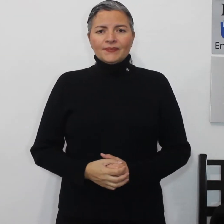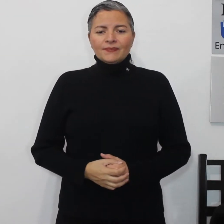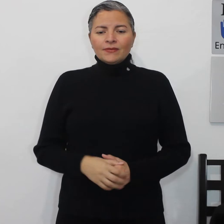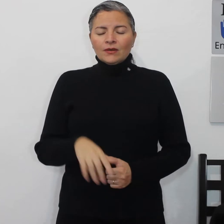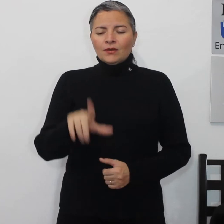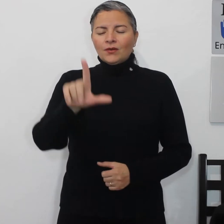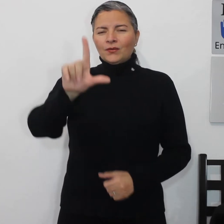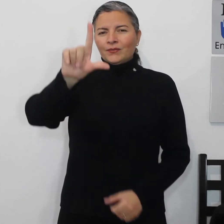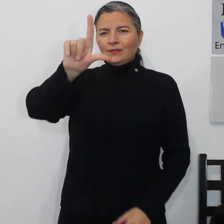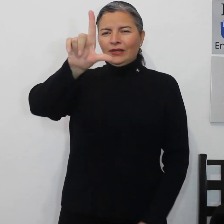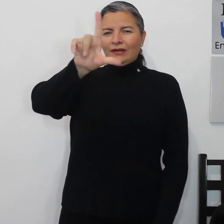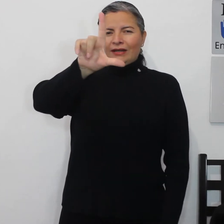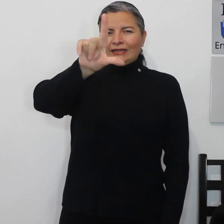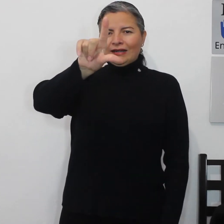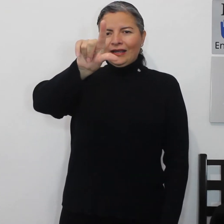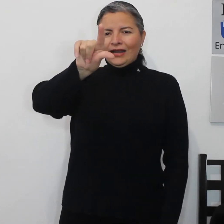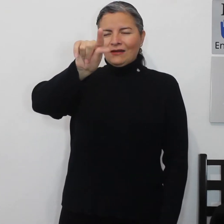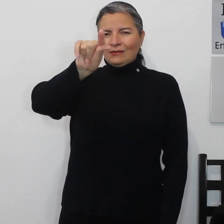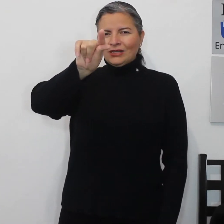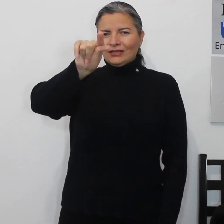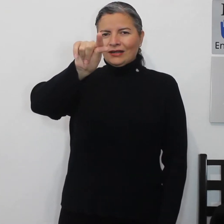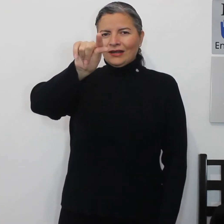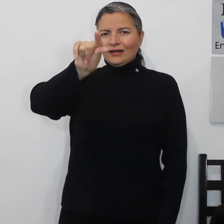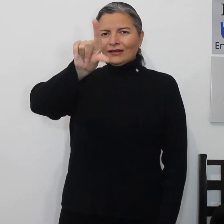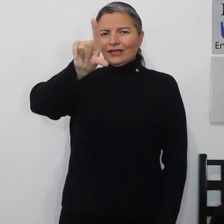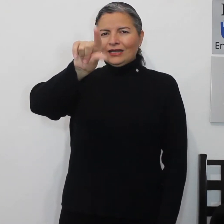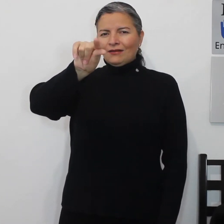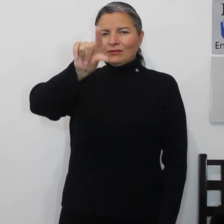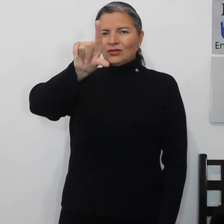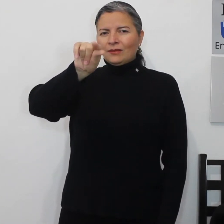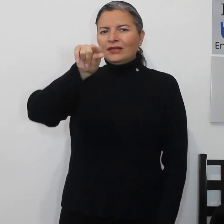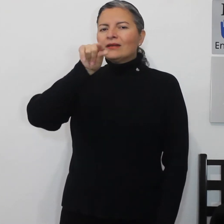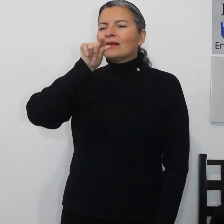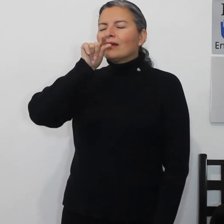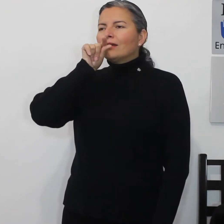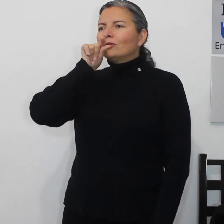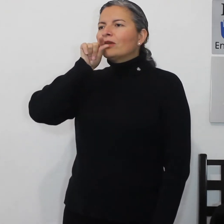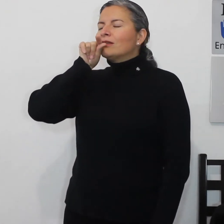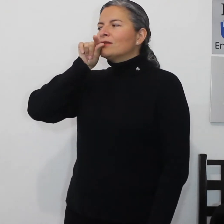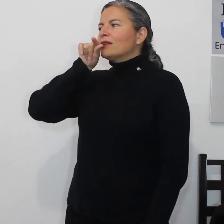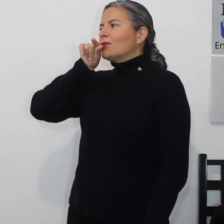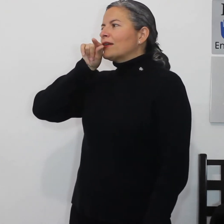miren la letra E la vamos a cerrar y la vamos a abrir a la altura de nuestra boca